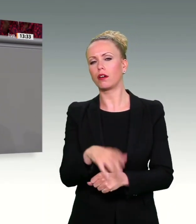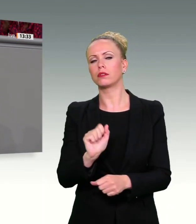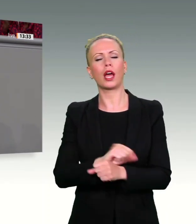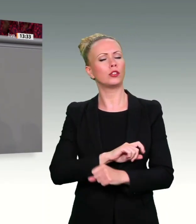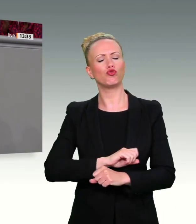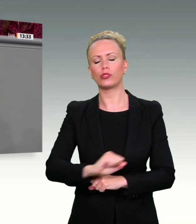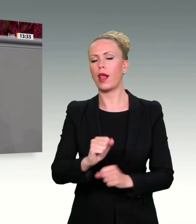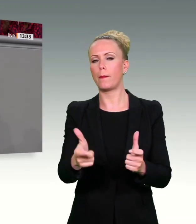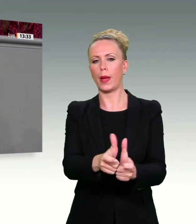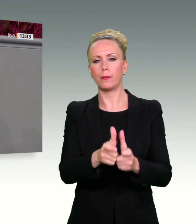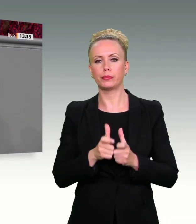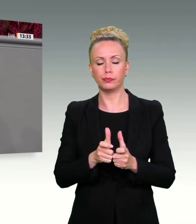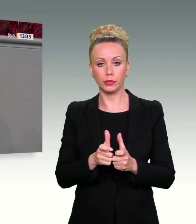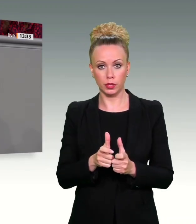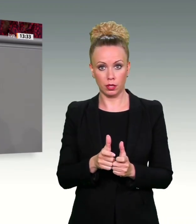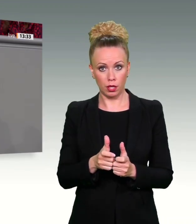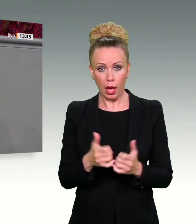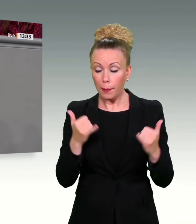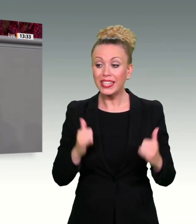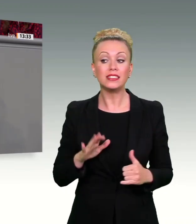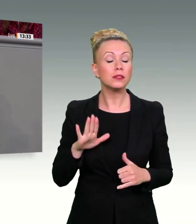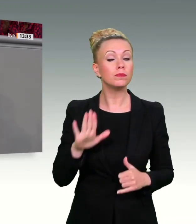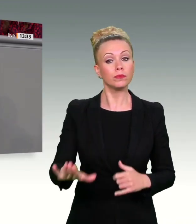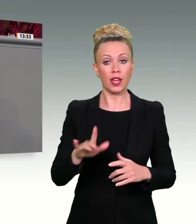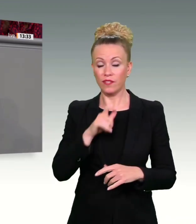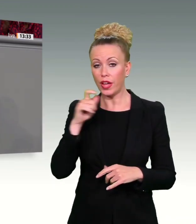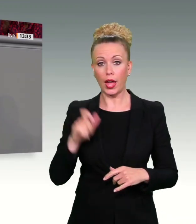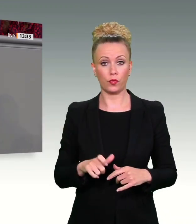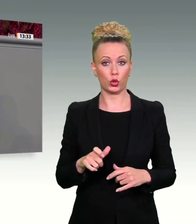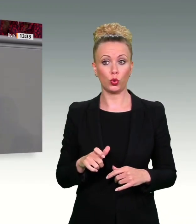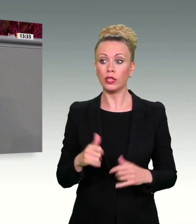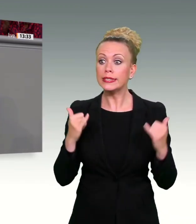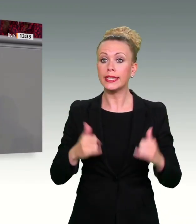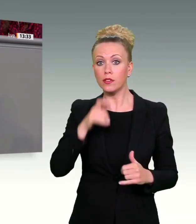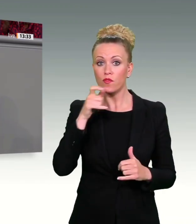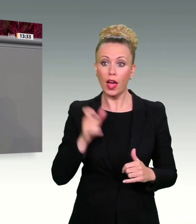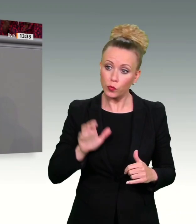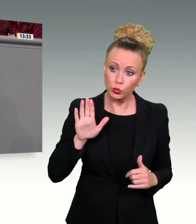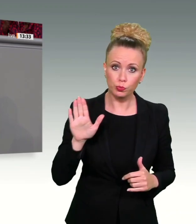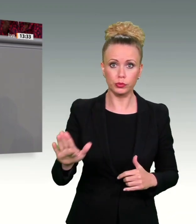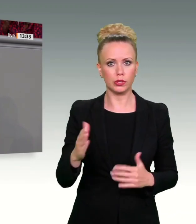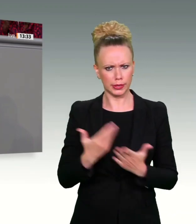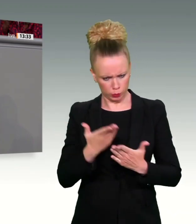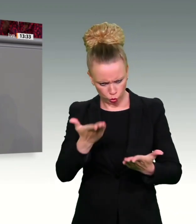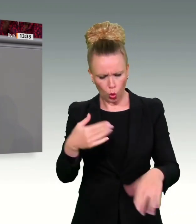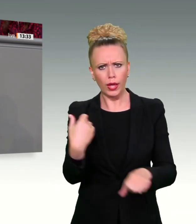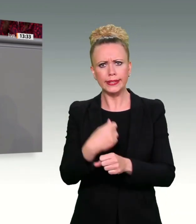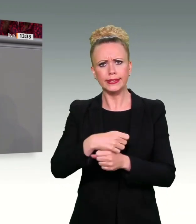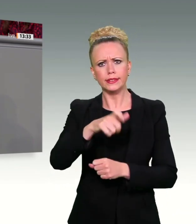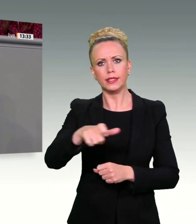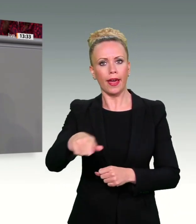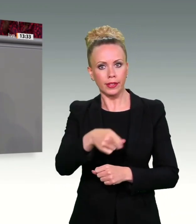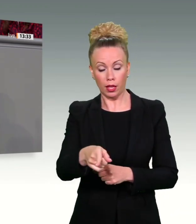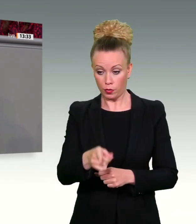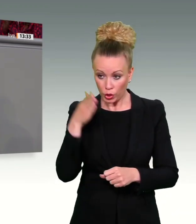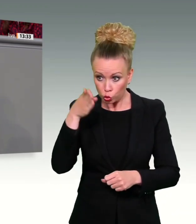ist es Ihre Verantwortung. Und Sie haben die Verantwortung dafür, dass solche Fälle, dass solche Täter nicht frühzeitig ermittelt werden können, in Zukunft nicht